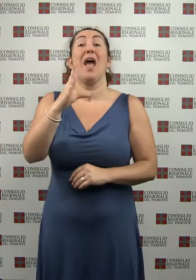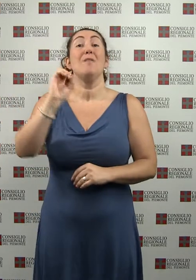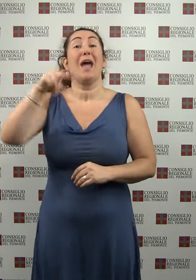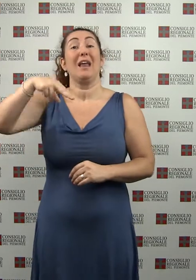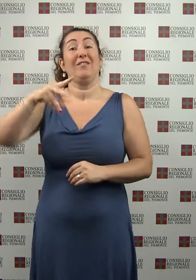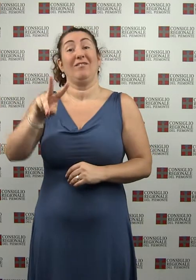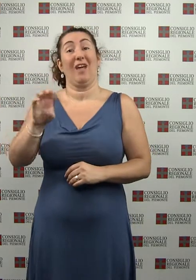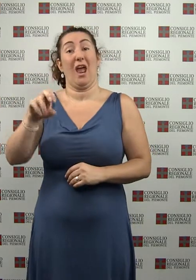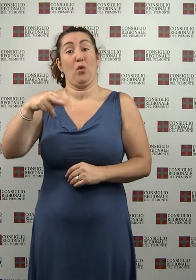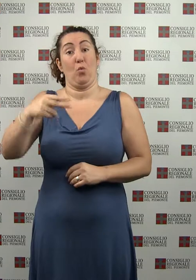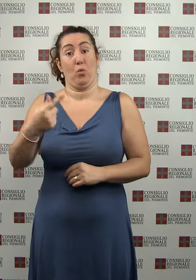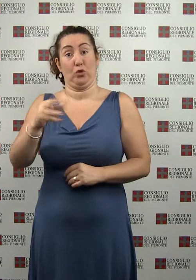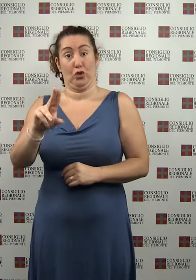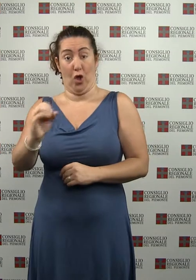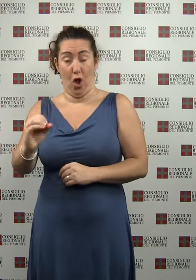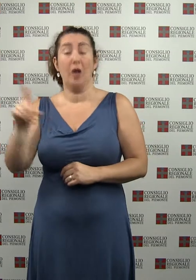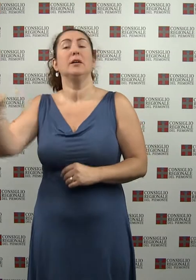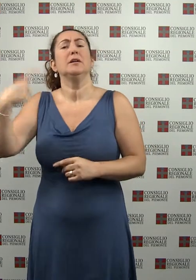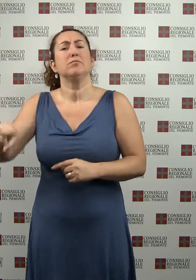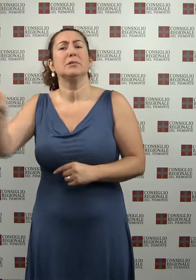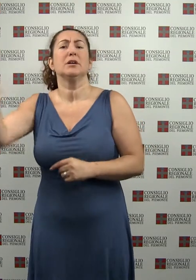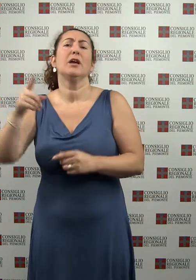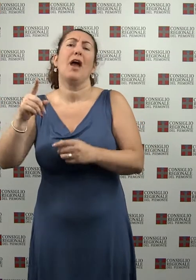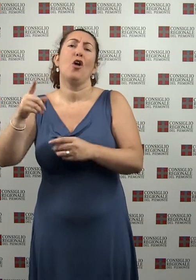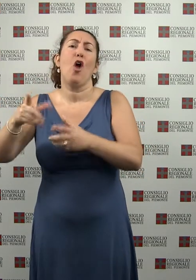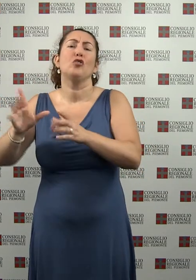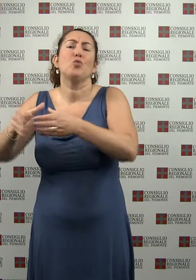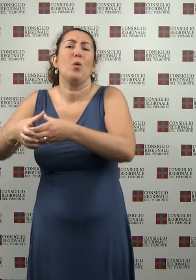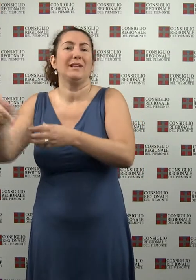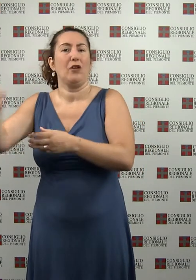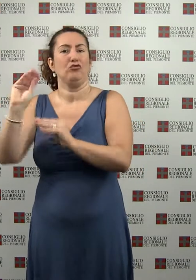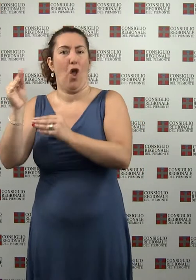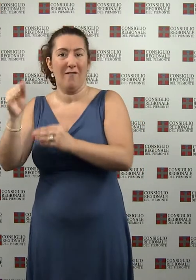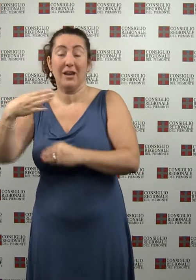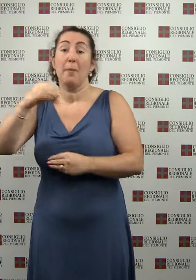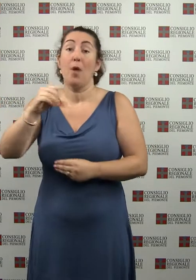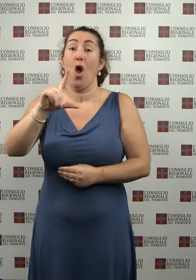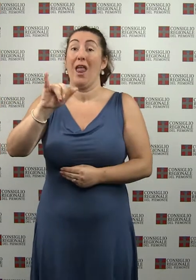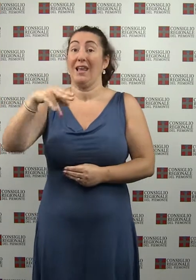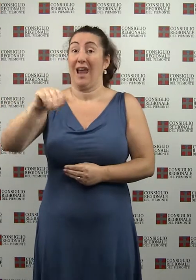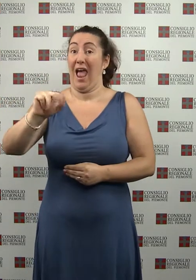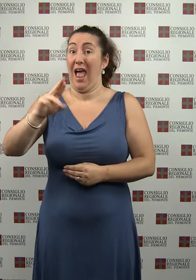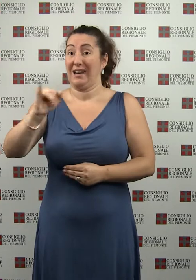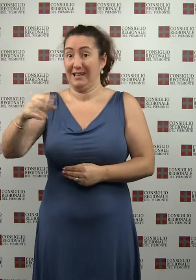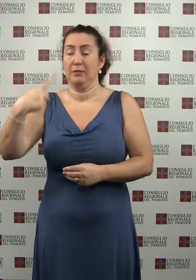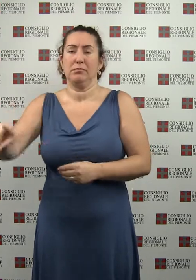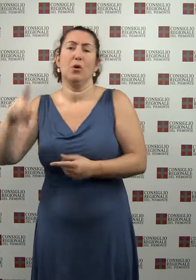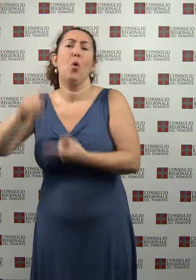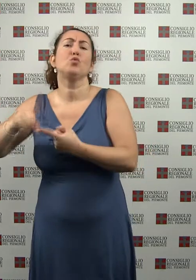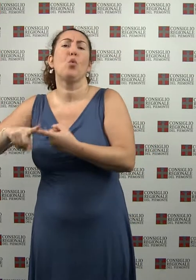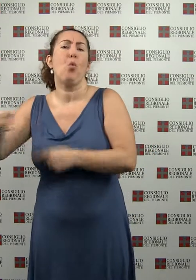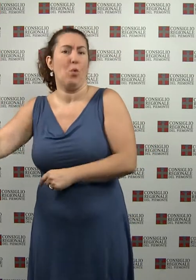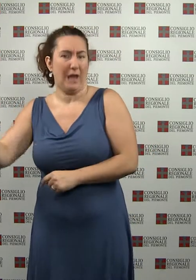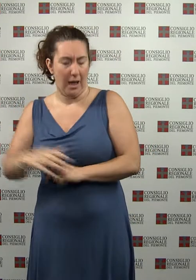delegato alla Consulta dei Giovani e il Consigliere Gabriele Molinari all'Osservatorio sul Fenomeno dell'Usura. L'informazione e le